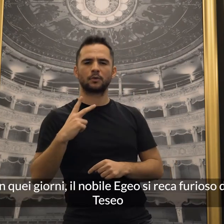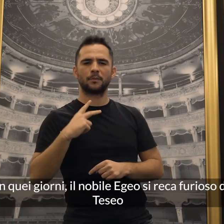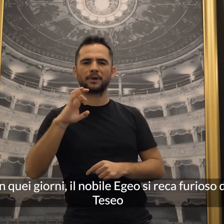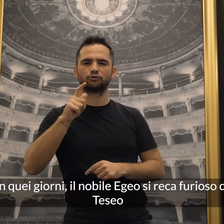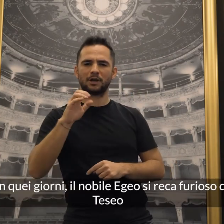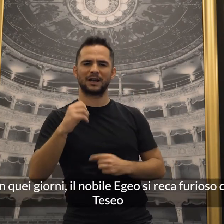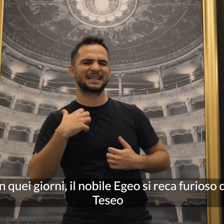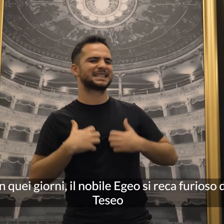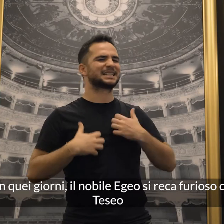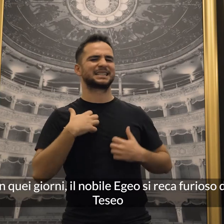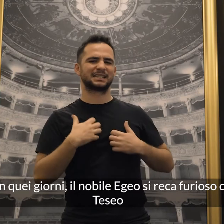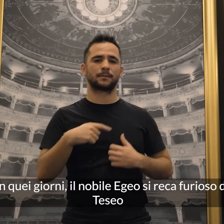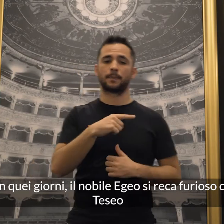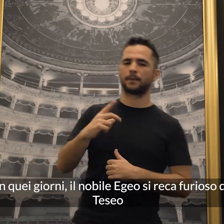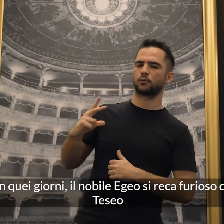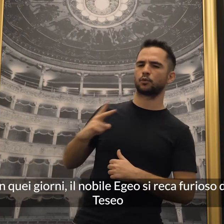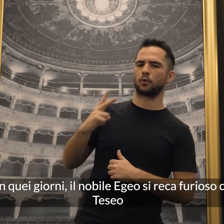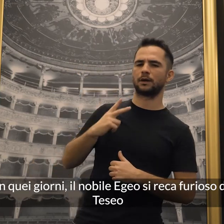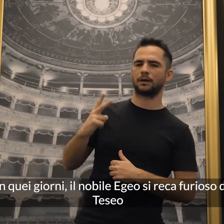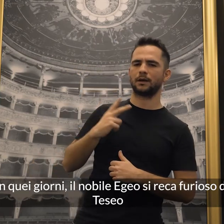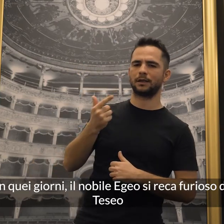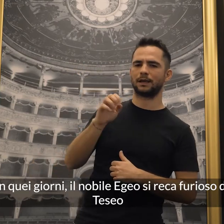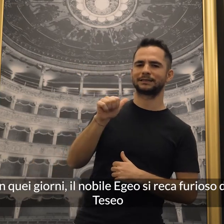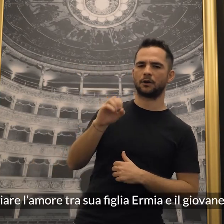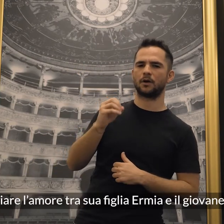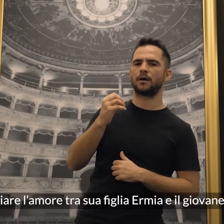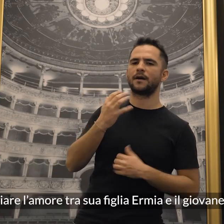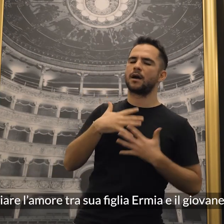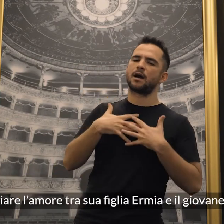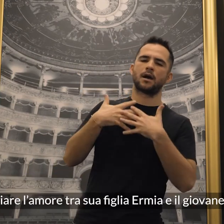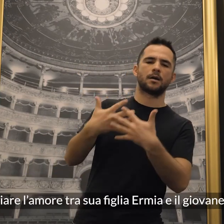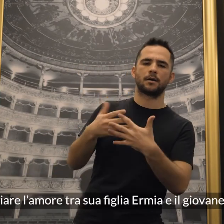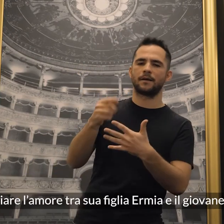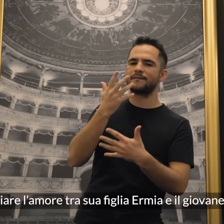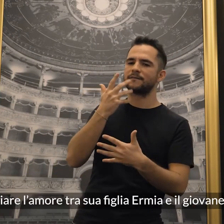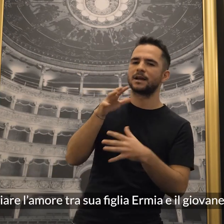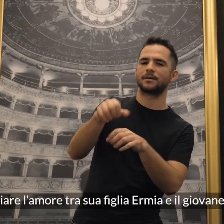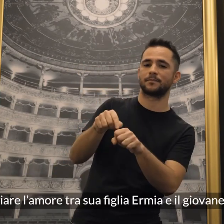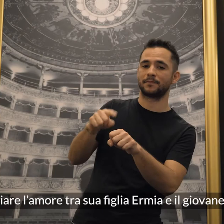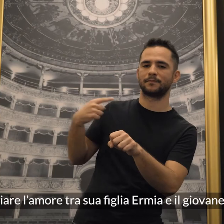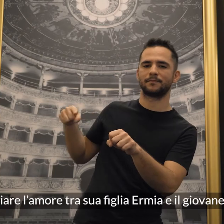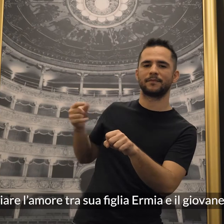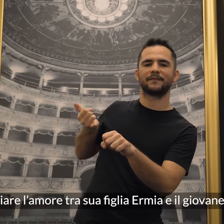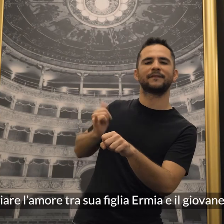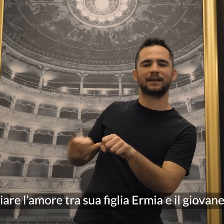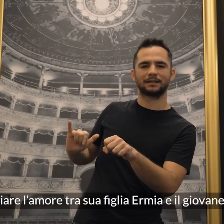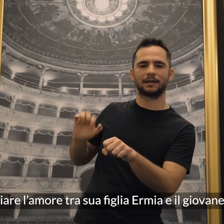il nobile Egeo si reca furioso dal duca Teseo per denunciare l'amore tra sua figlia Ermia e il giovane